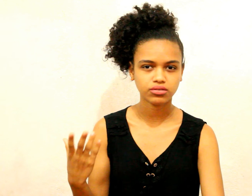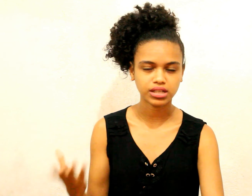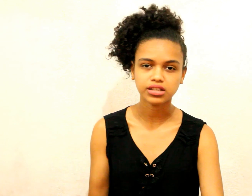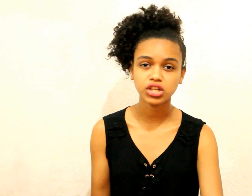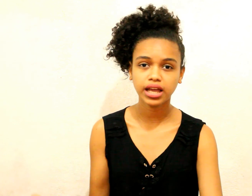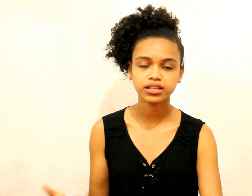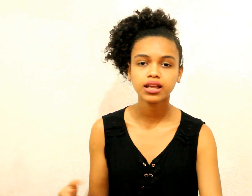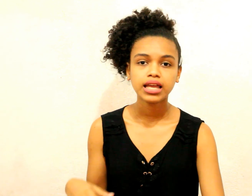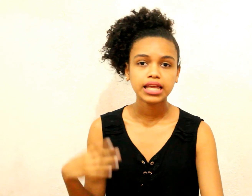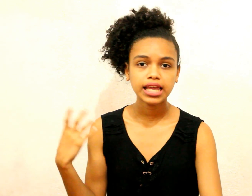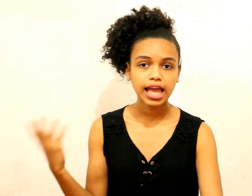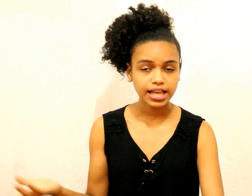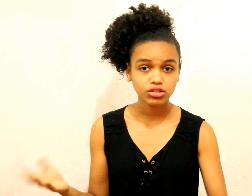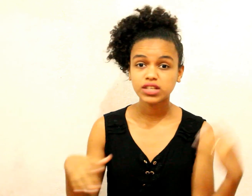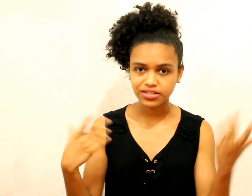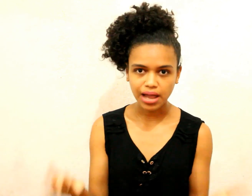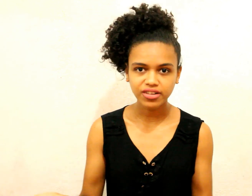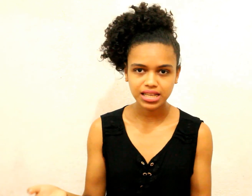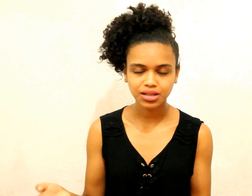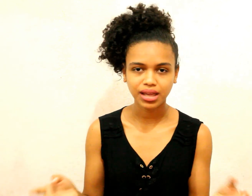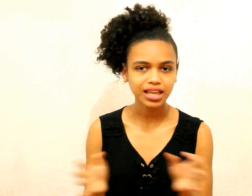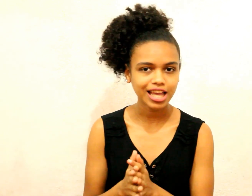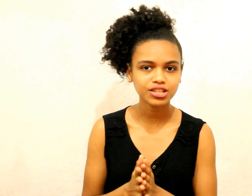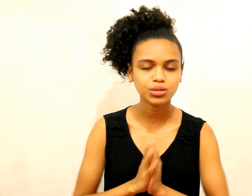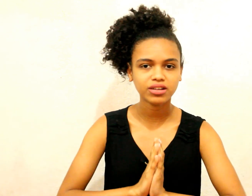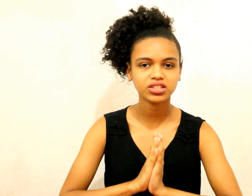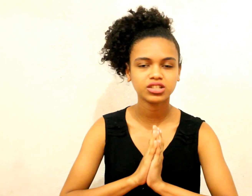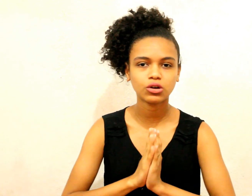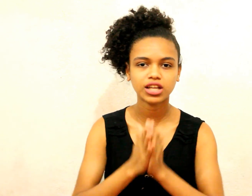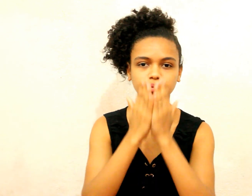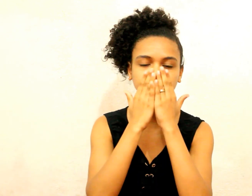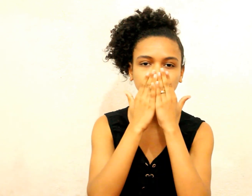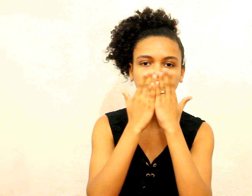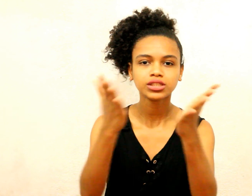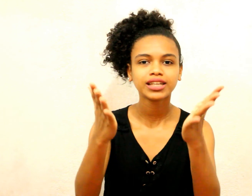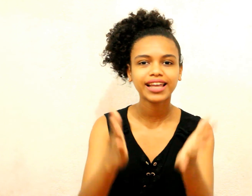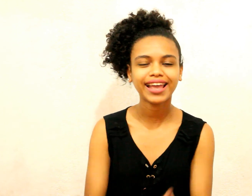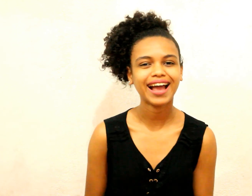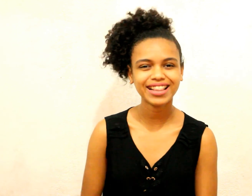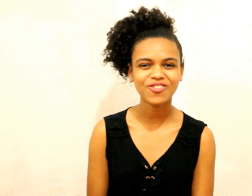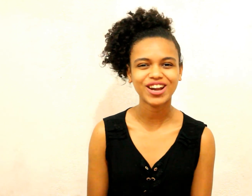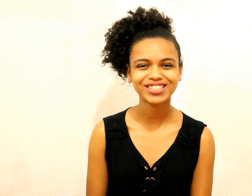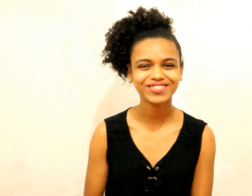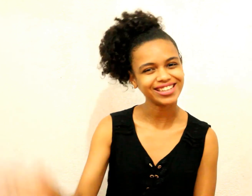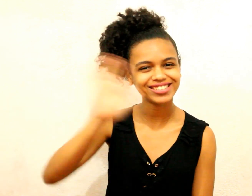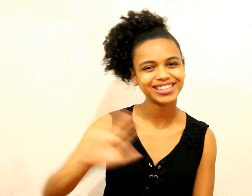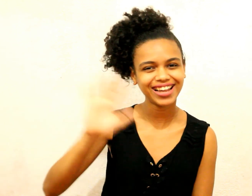Alguma dessas dicas E é isso Se você vai fazer também E é isso Espero que vocês tenham gostado Beijo E até o próximo vídeo Tchau